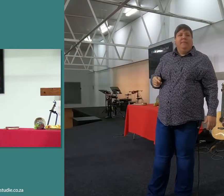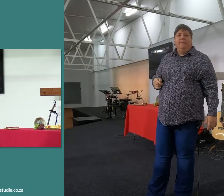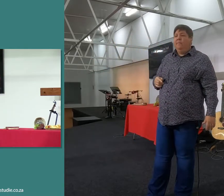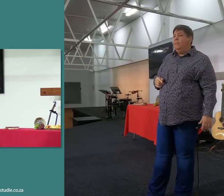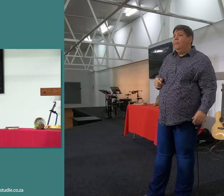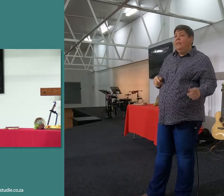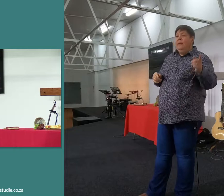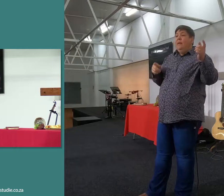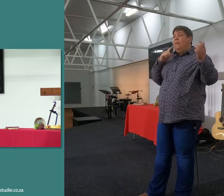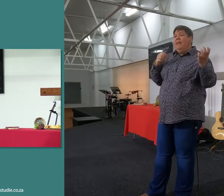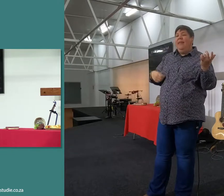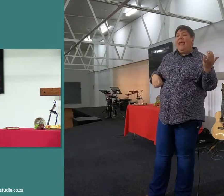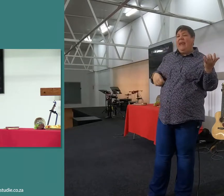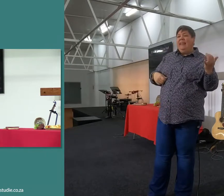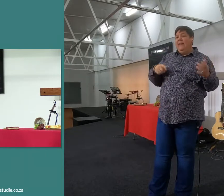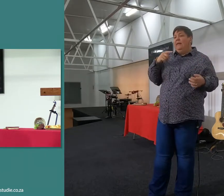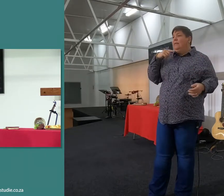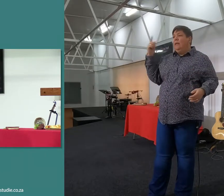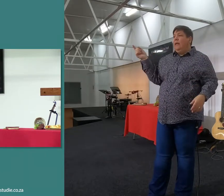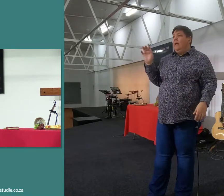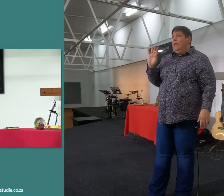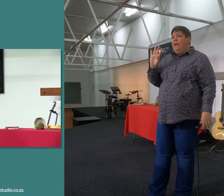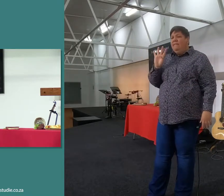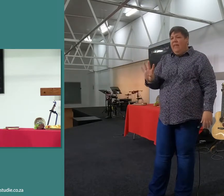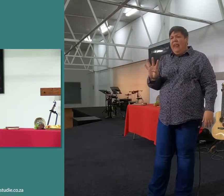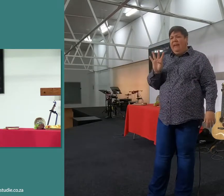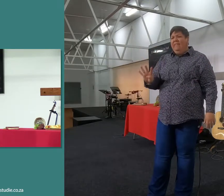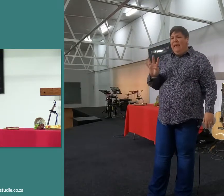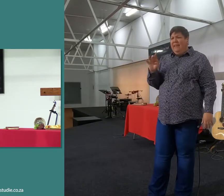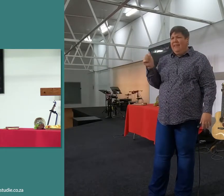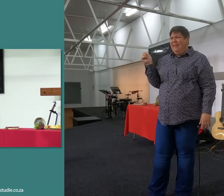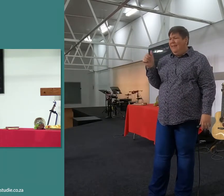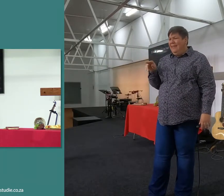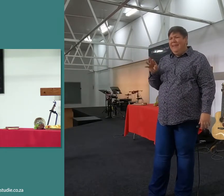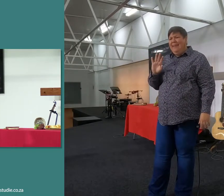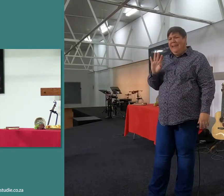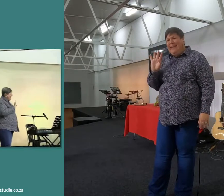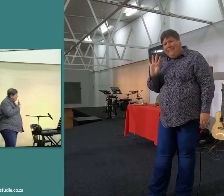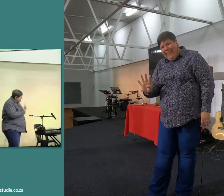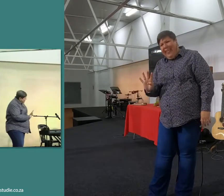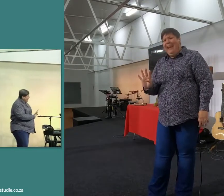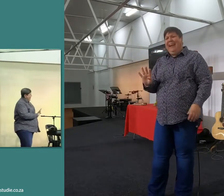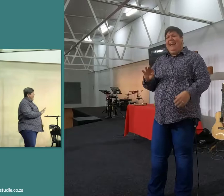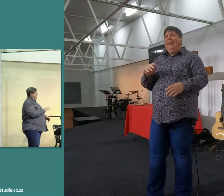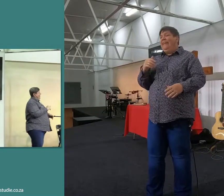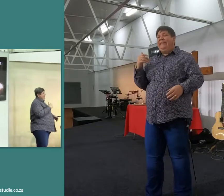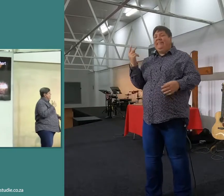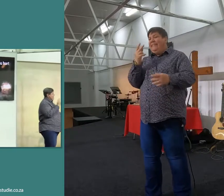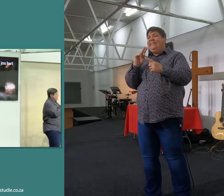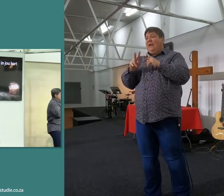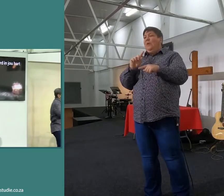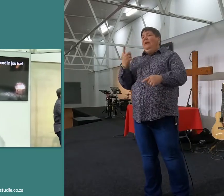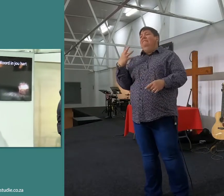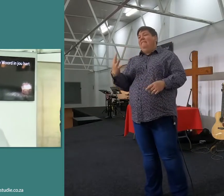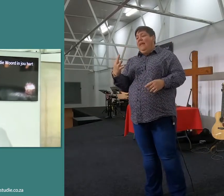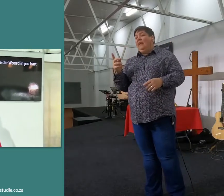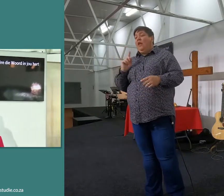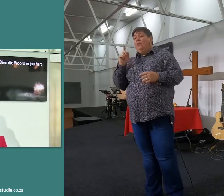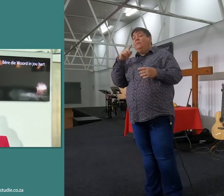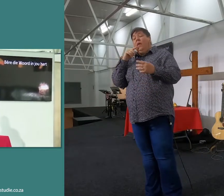is een fout, hier is 4, 4, 4, ok, maar jylle heer dit nou, nee, ok, so hier is 5 stappen wat vir jou gaan help, om prakties, die woord van die Heere vast te maak in jou leven,